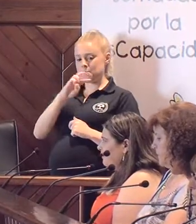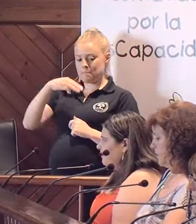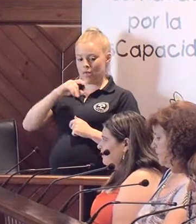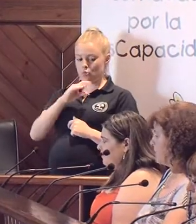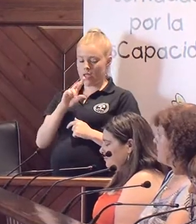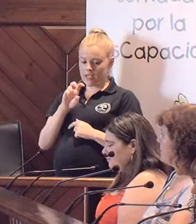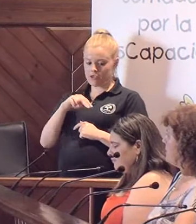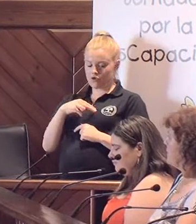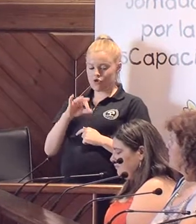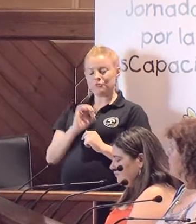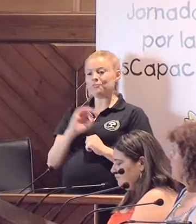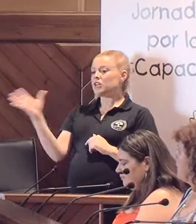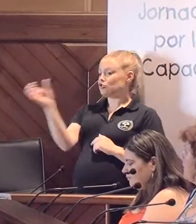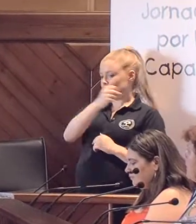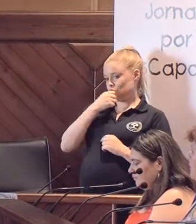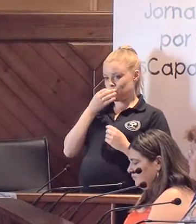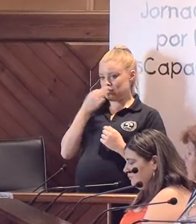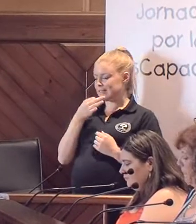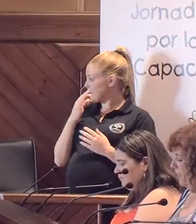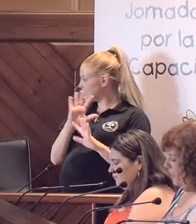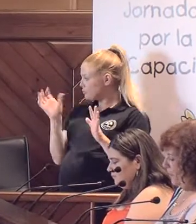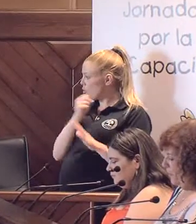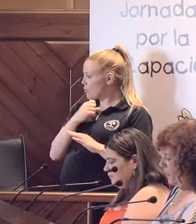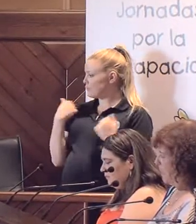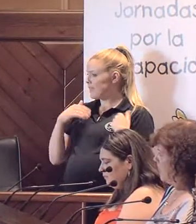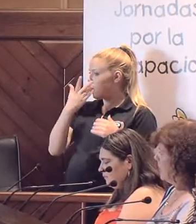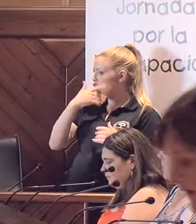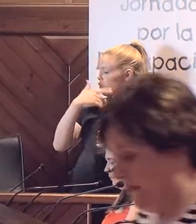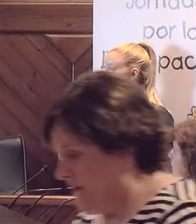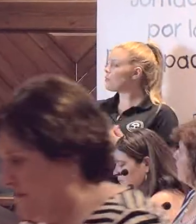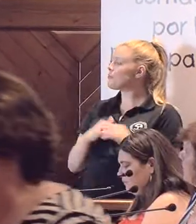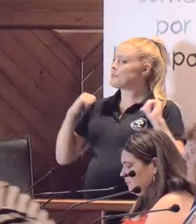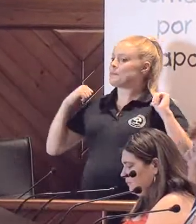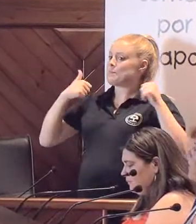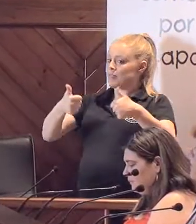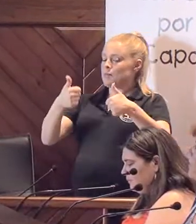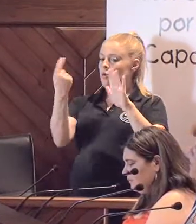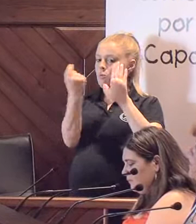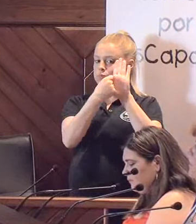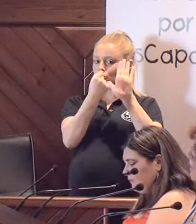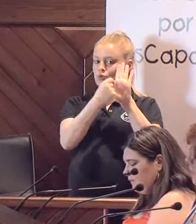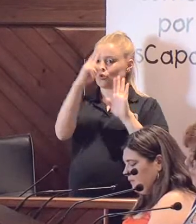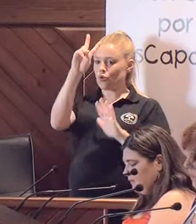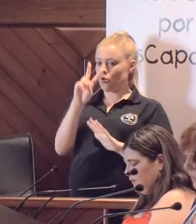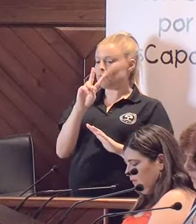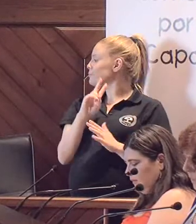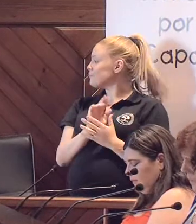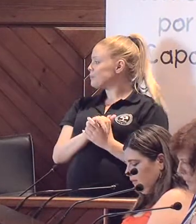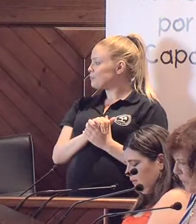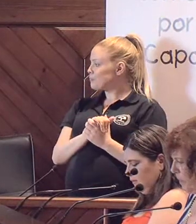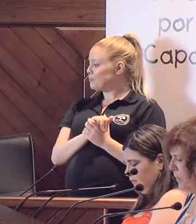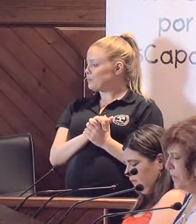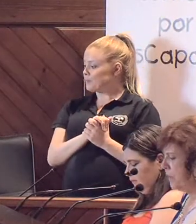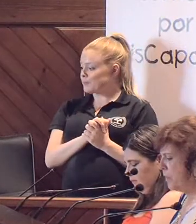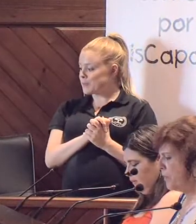tardes. Bueno, pues, ya que estamos todos, ya que nos conocemos, vamos a empezar con el segundo punto de orden del día, que es un poco